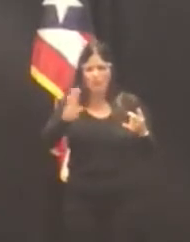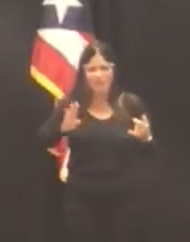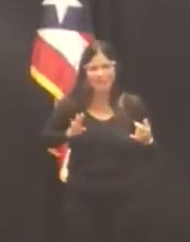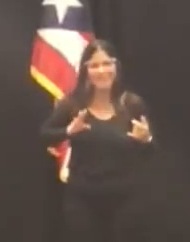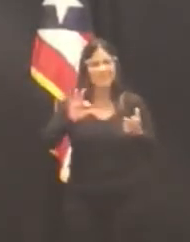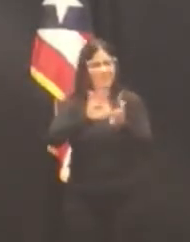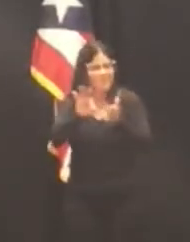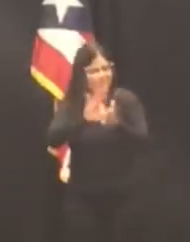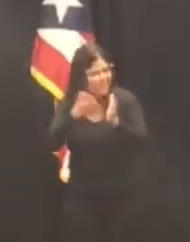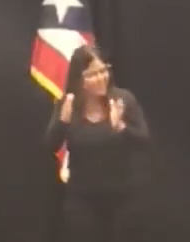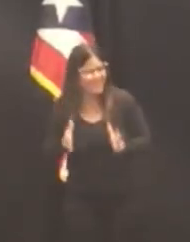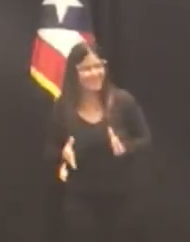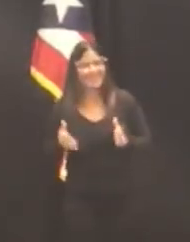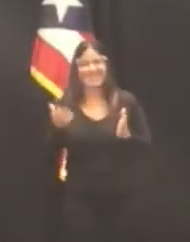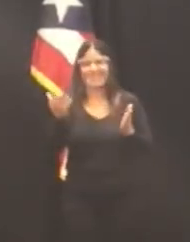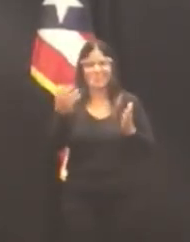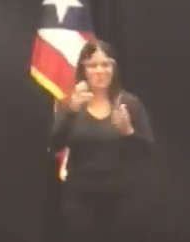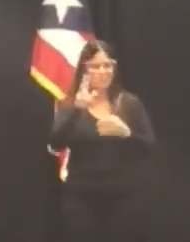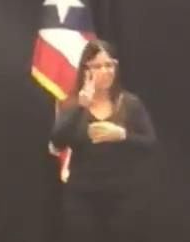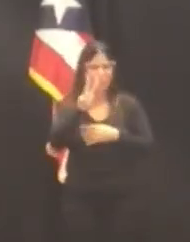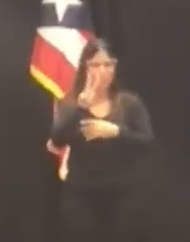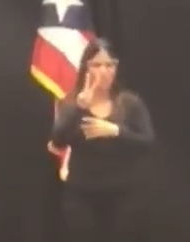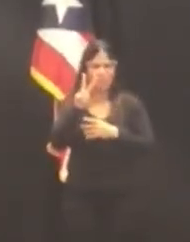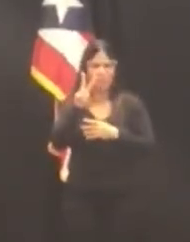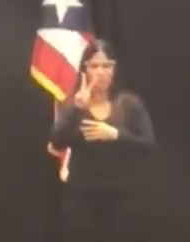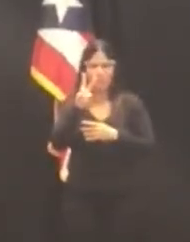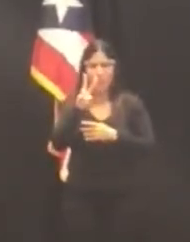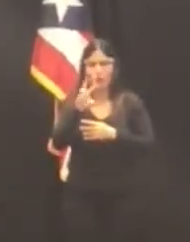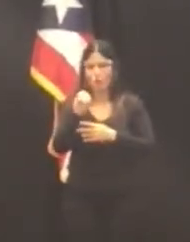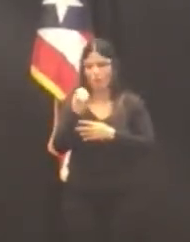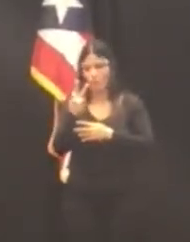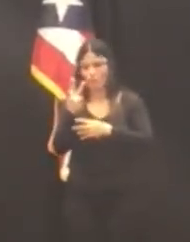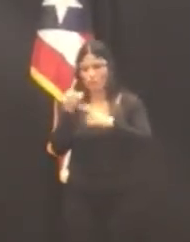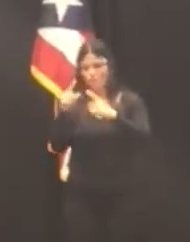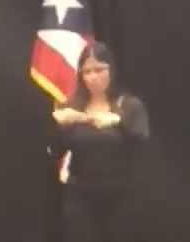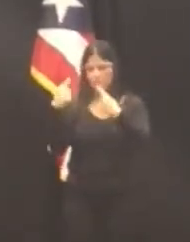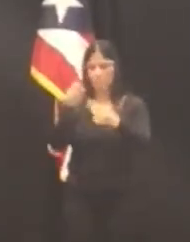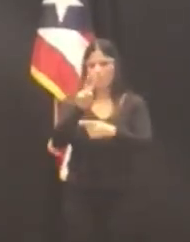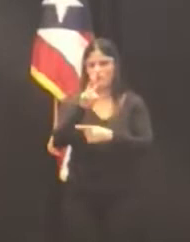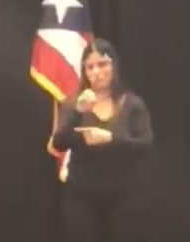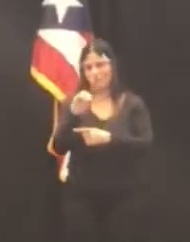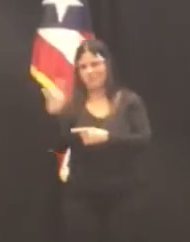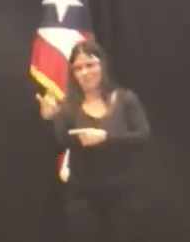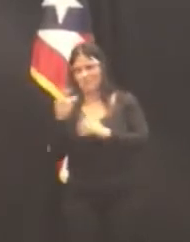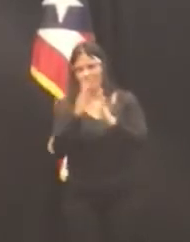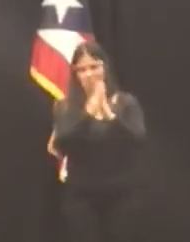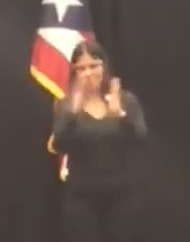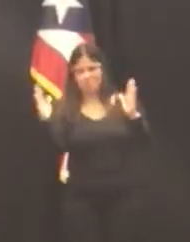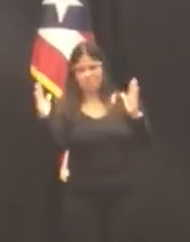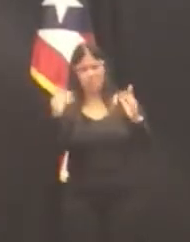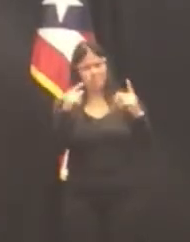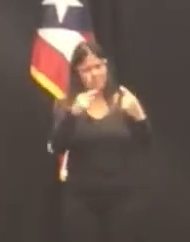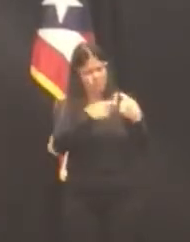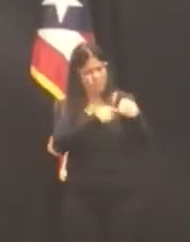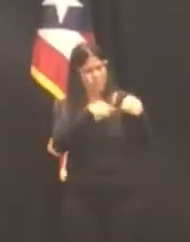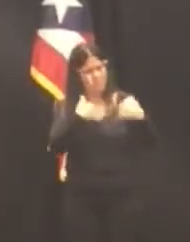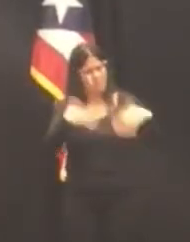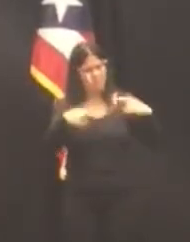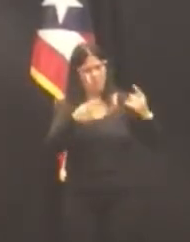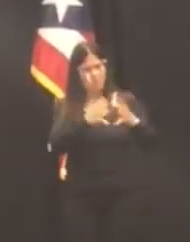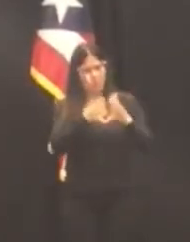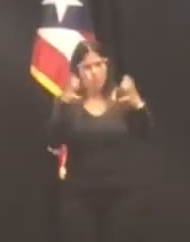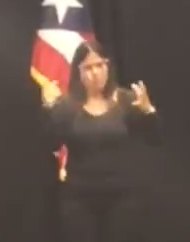al 2007. Este organismo, creado por la ley, es el encargado de supervisar la